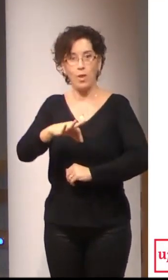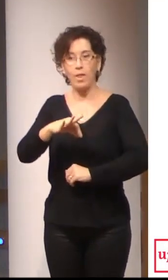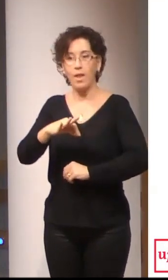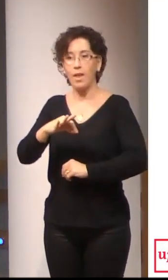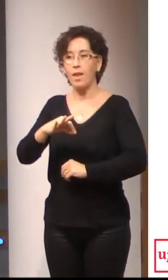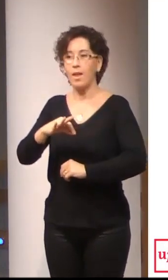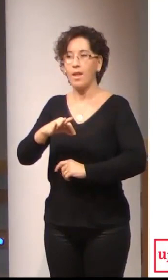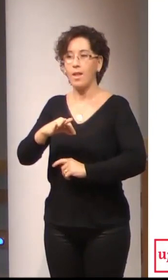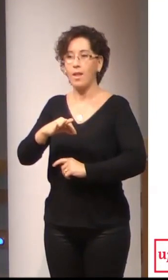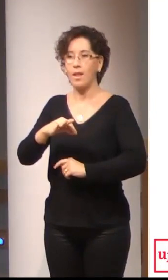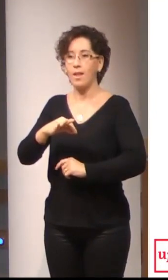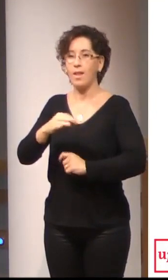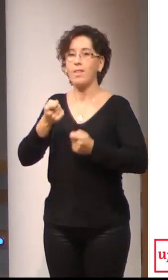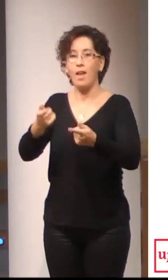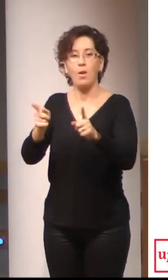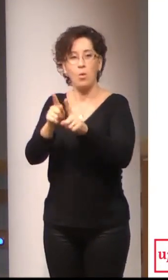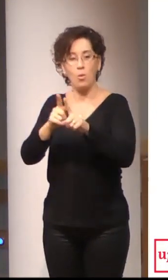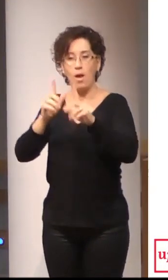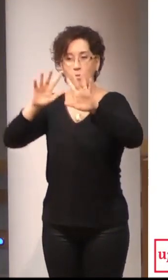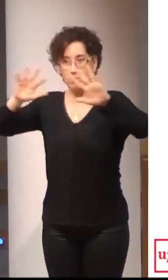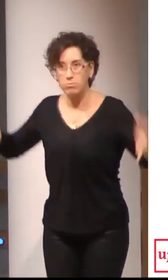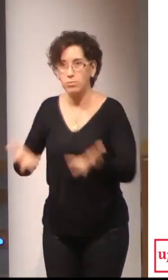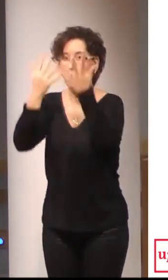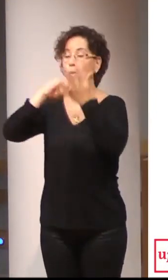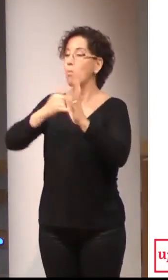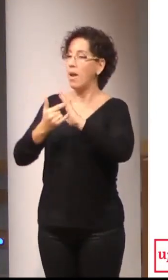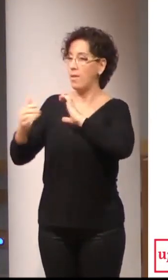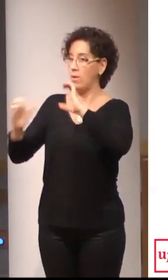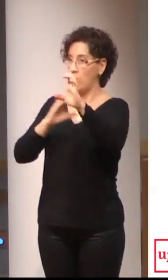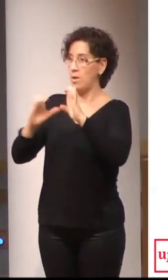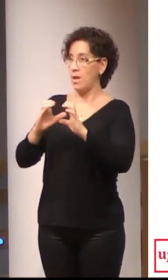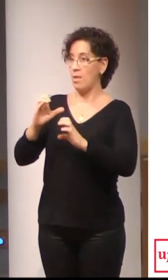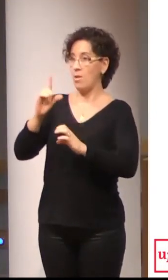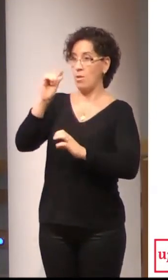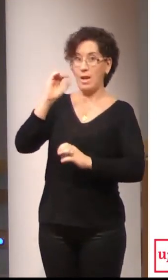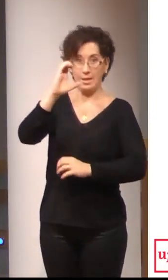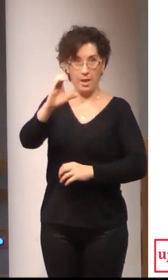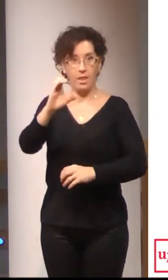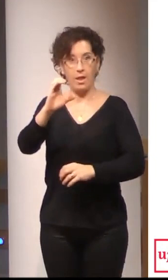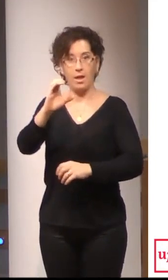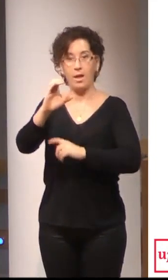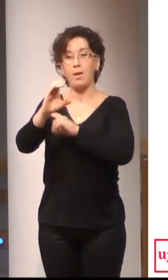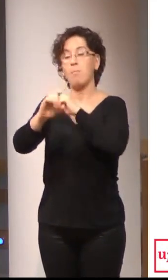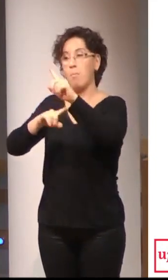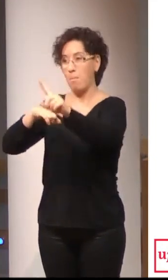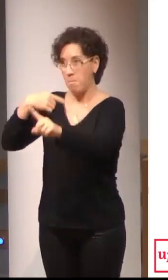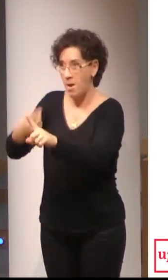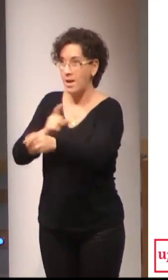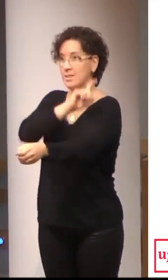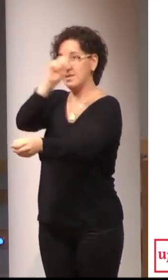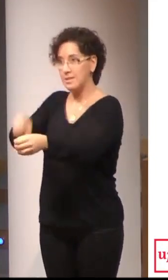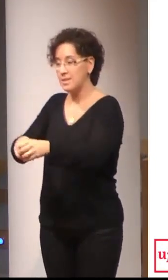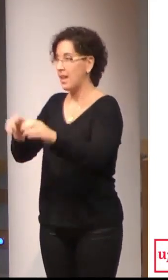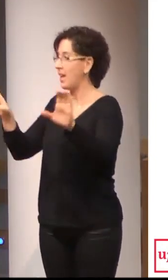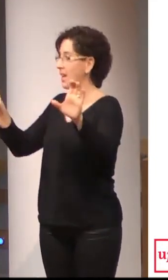plan de comunicación da lengua de signos catalana e formar parte do equipo que